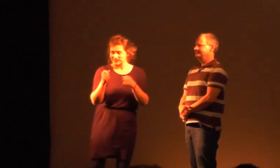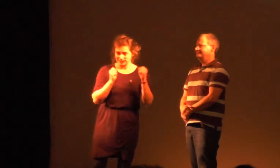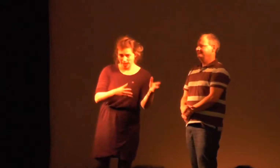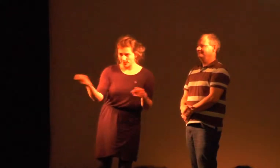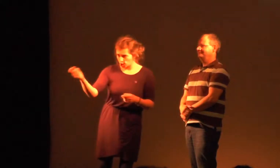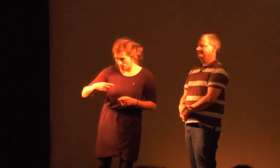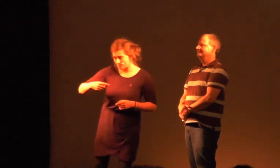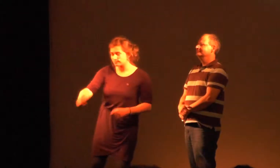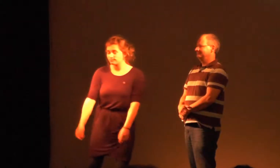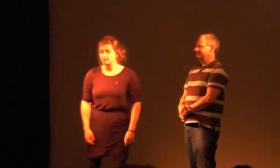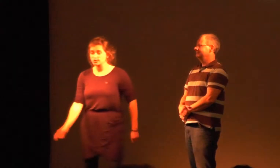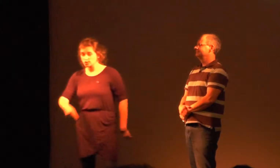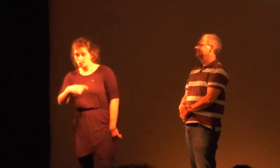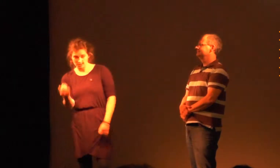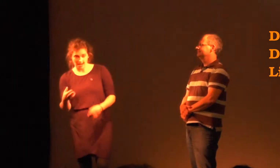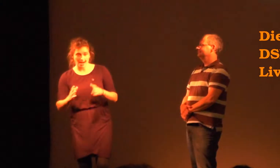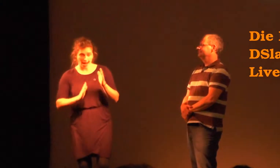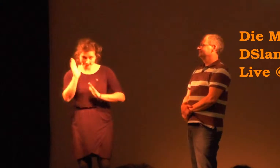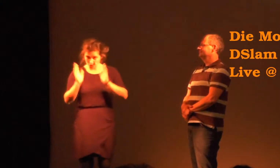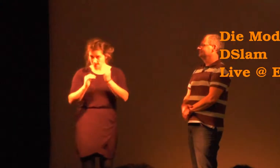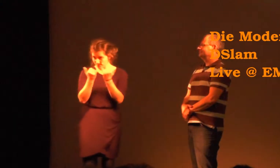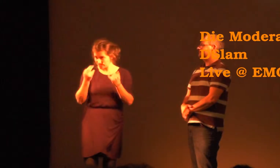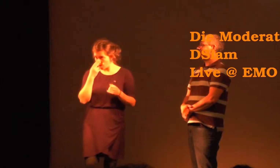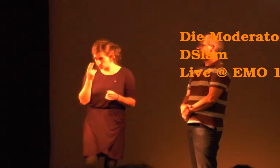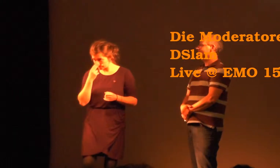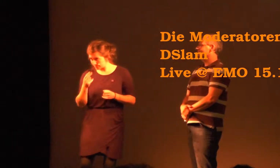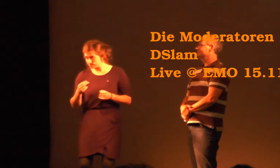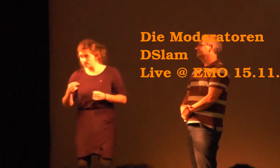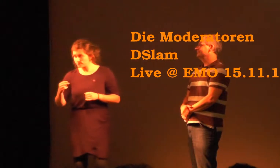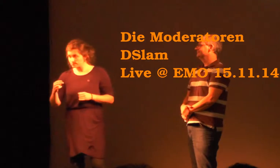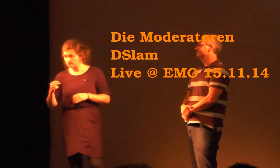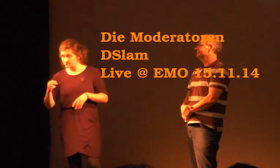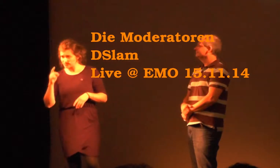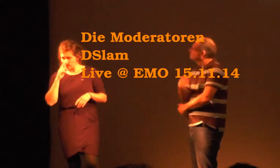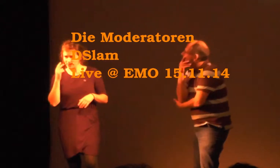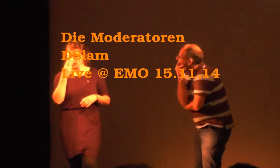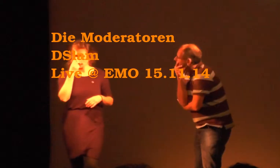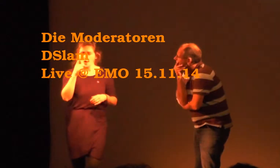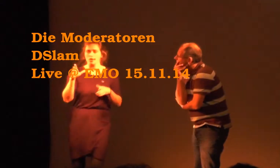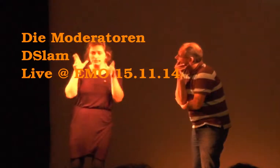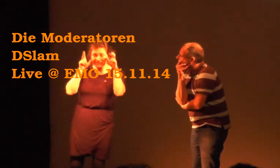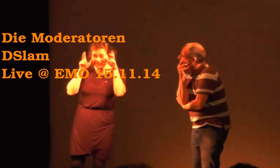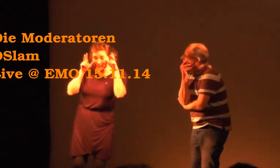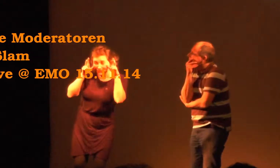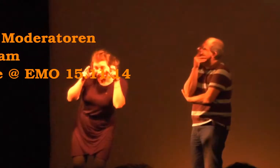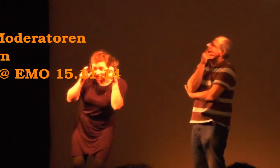Genau, also ganz wichtig bei dem DevStream ist, dass ihr mit dabei seid, und zwar bei der Abstimmung. Wie genau läuft so eine Abstimmung ab?